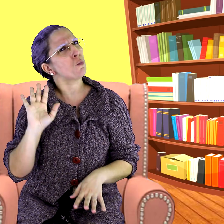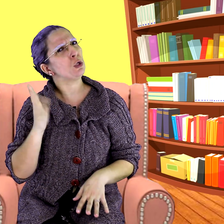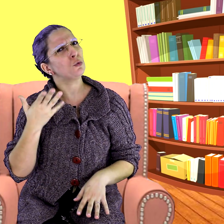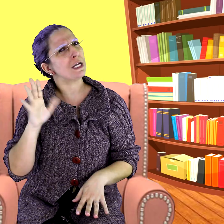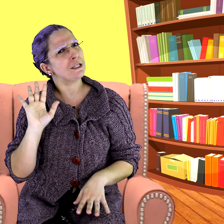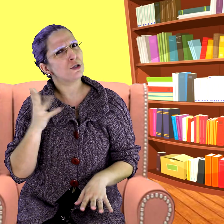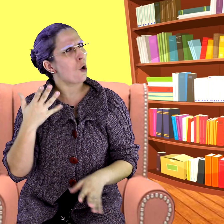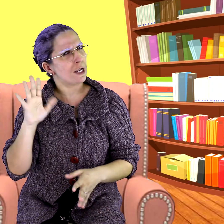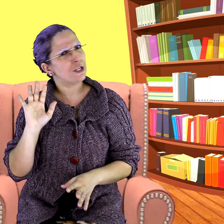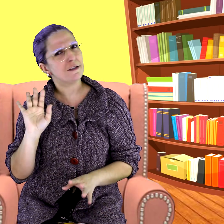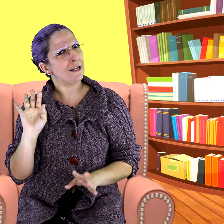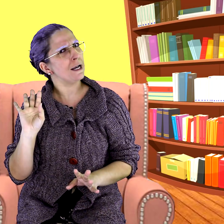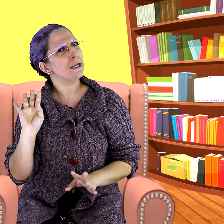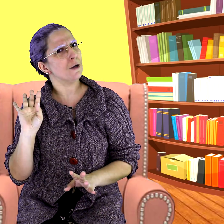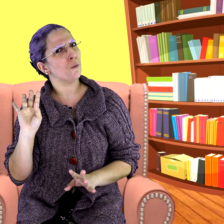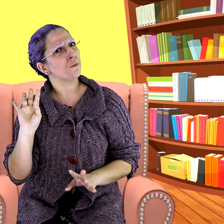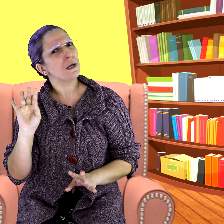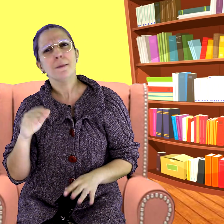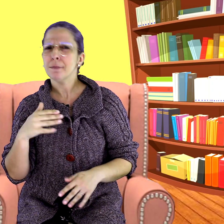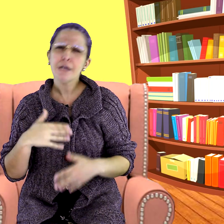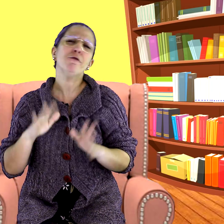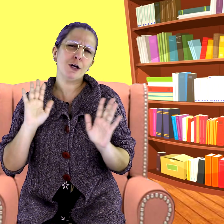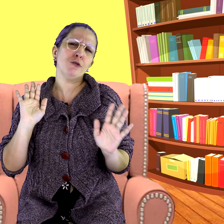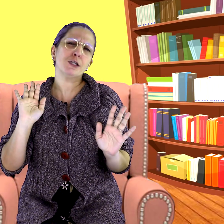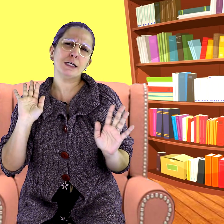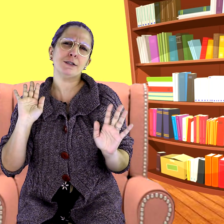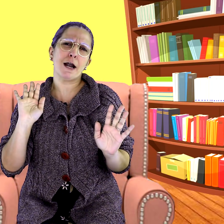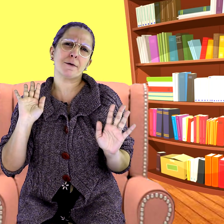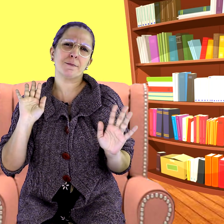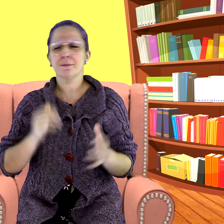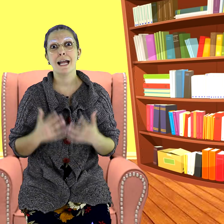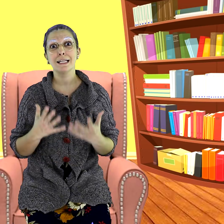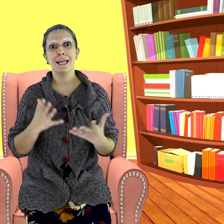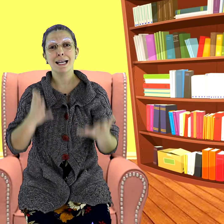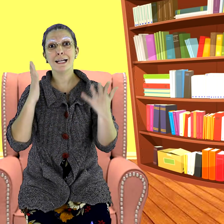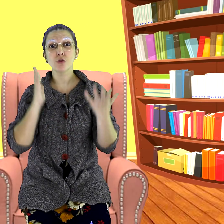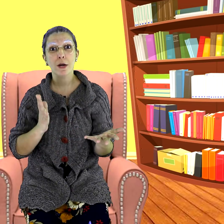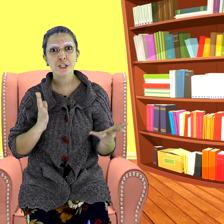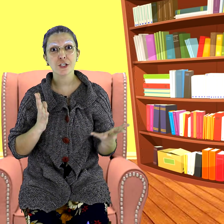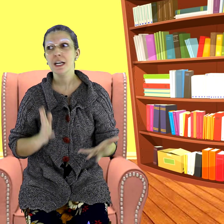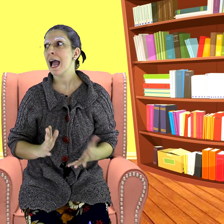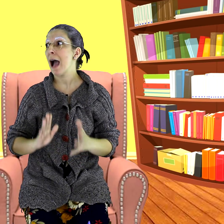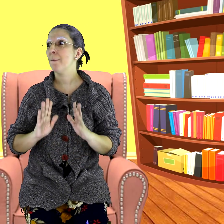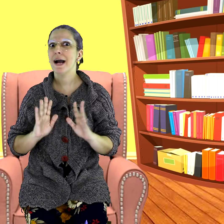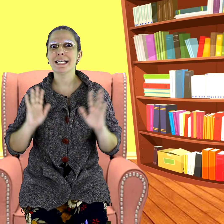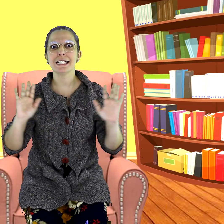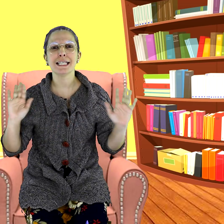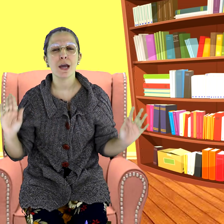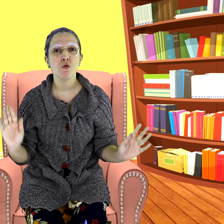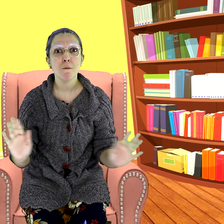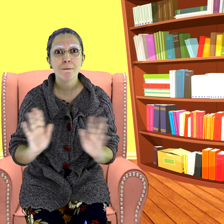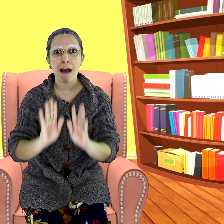muito nessa história de estrela, não. E foi descansar. Naquela noite, apareceu uma